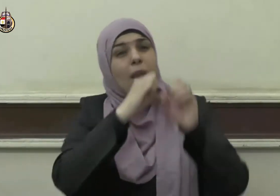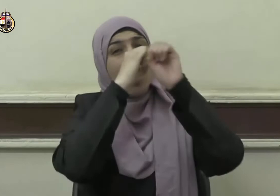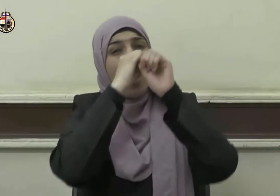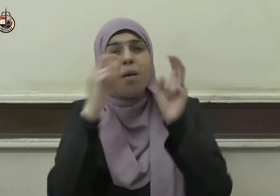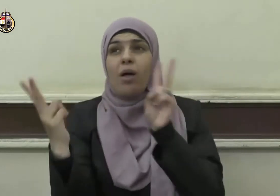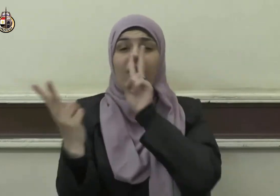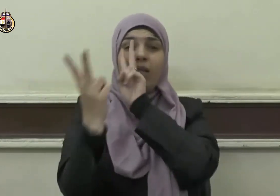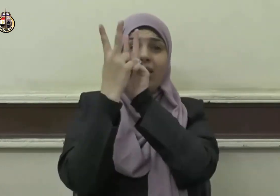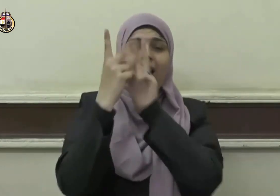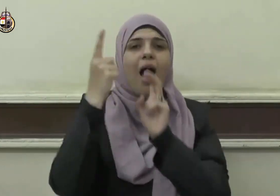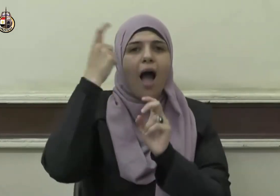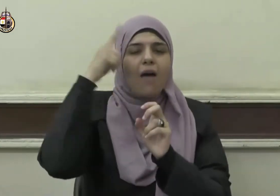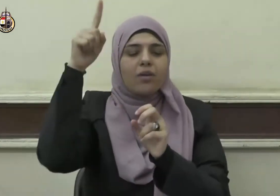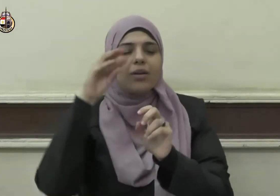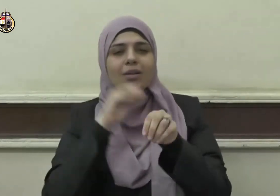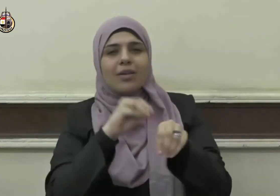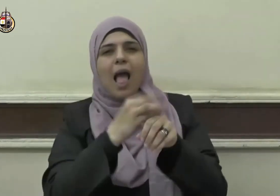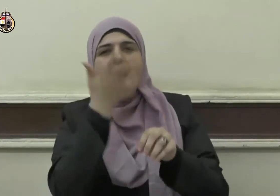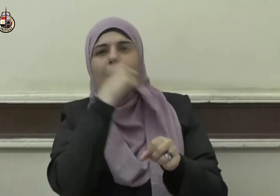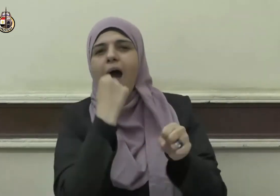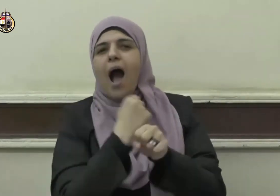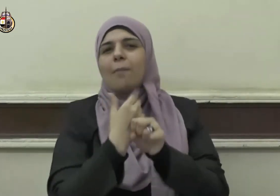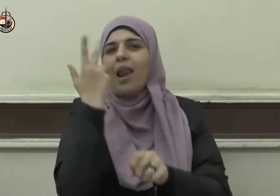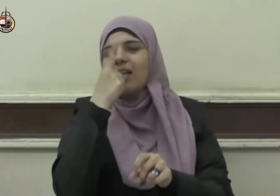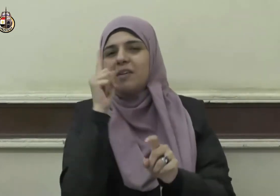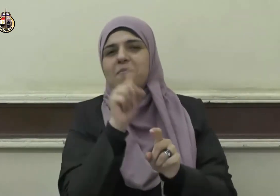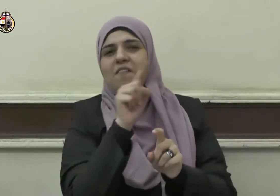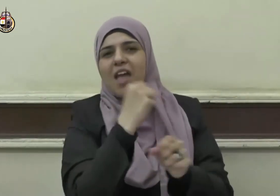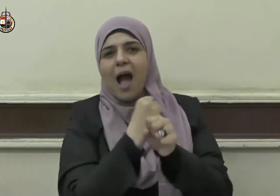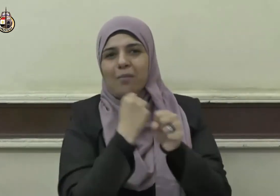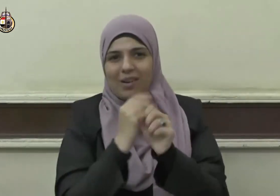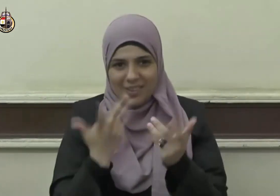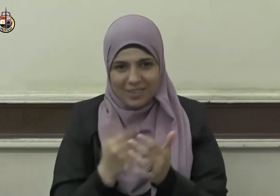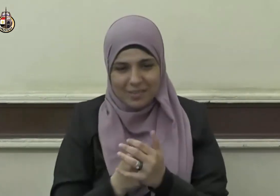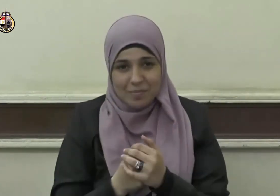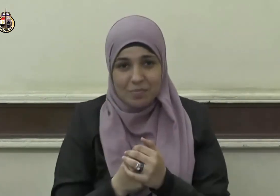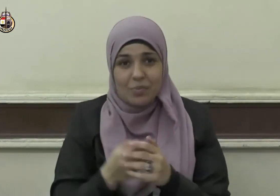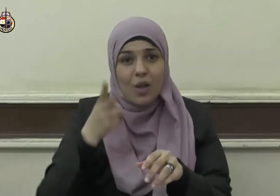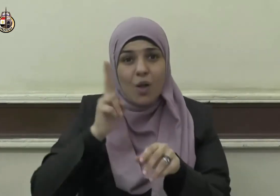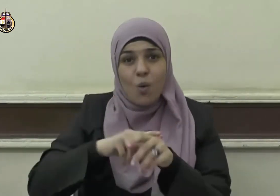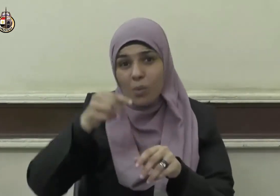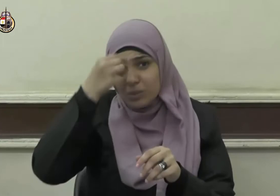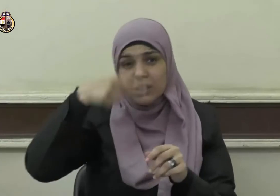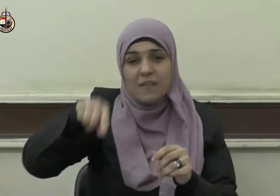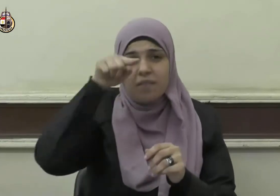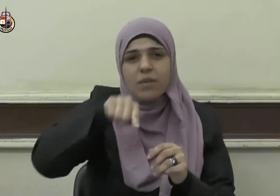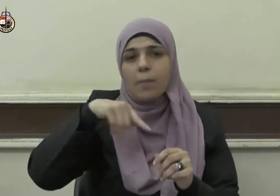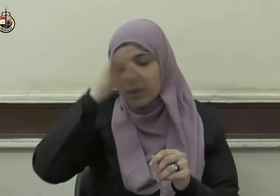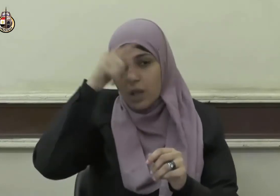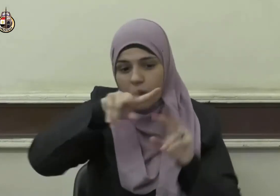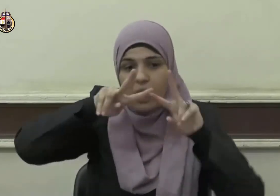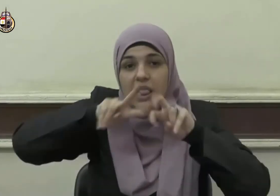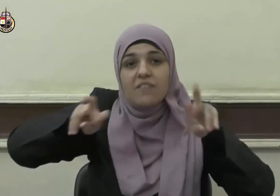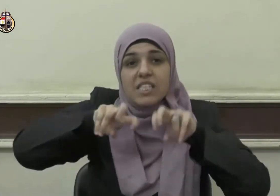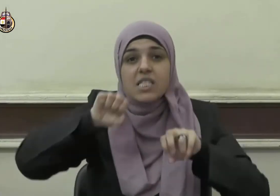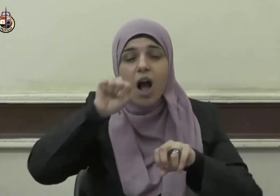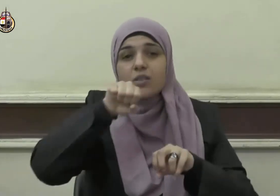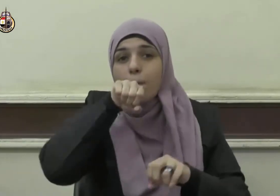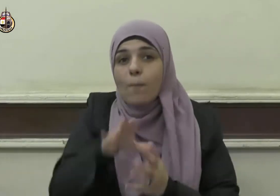والشهادة فينبيكم بما كنتم تعملون والمتأمن في سيرة النبي صلى الله عليه وسلم